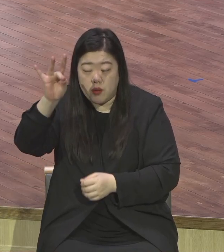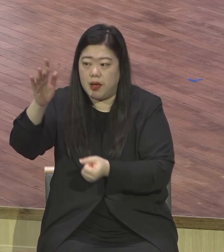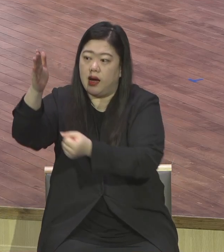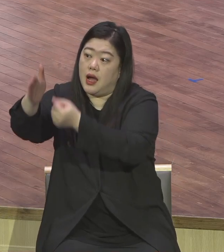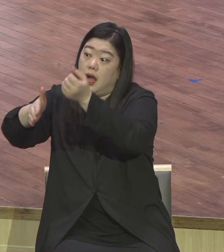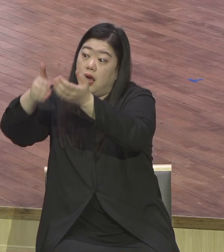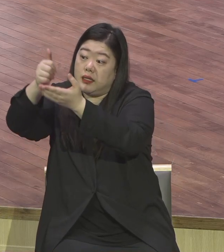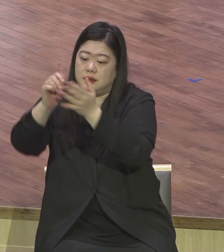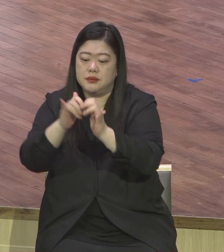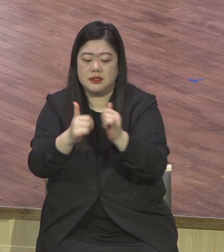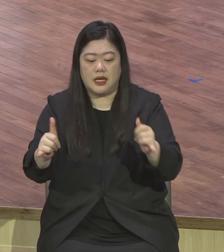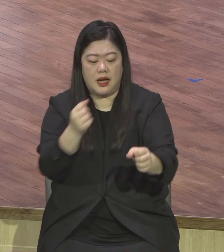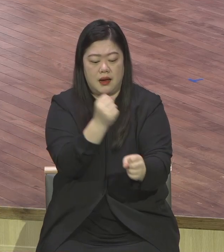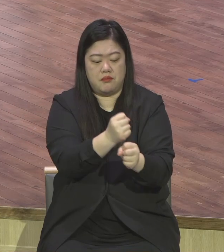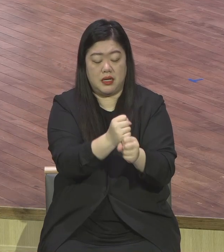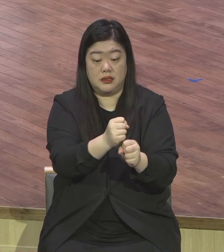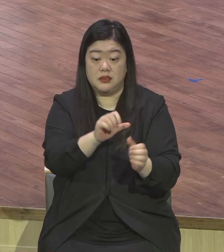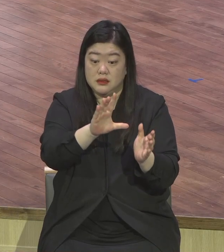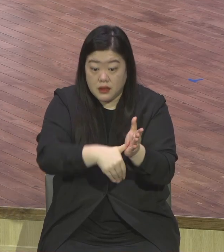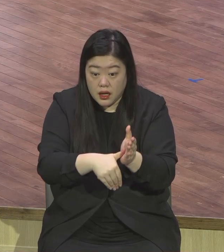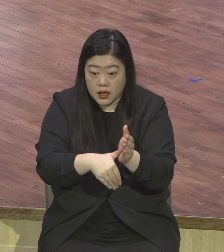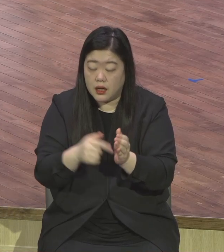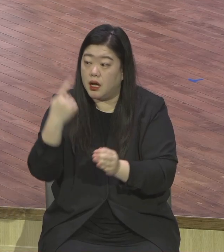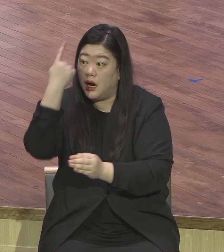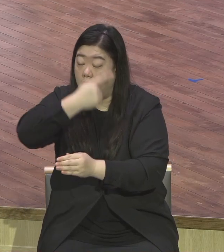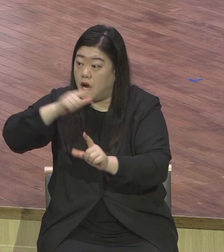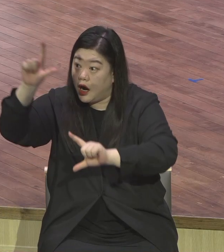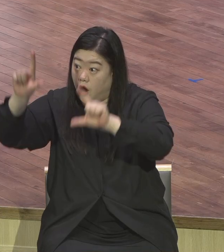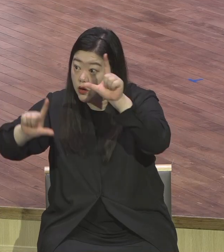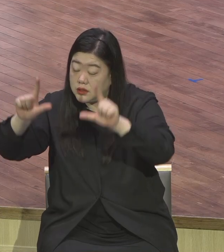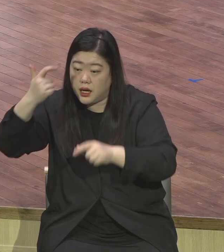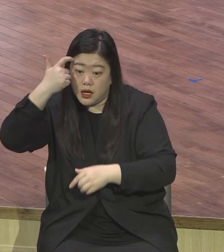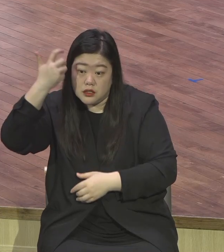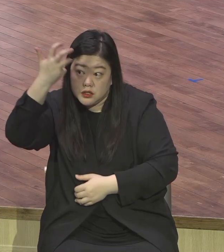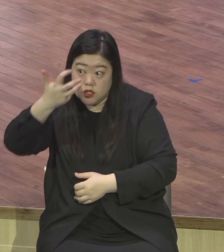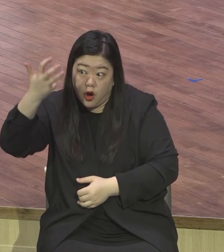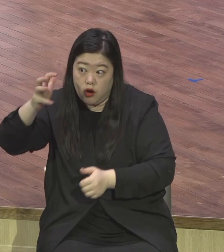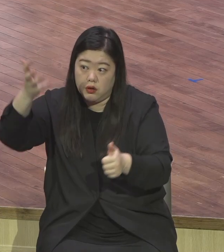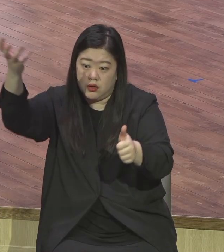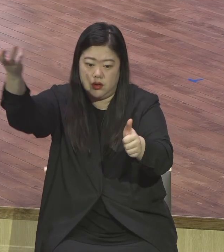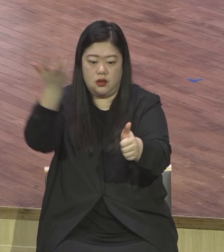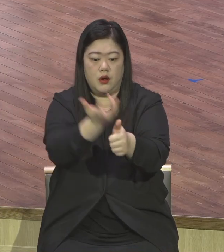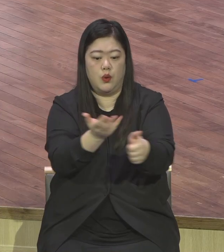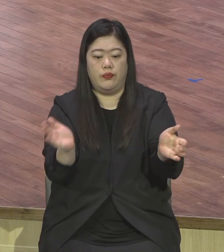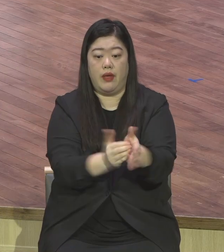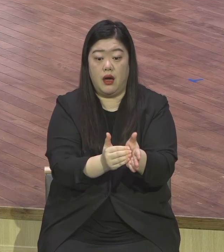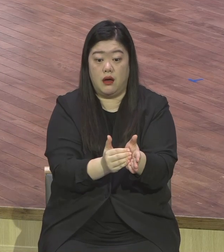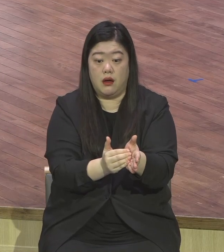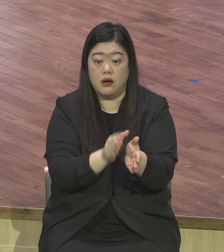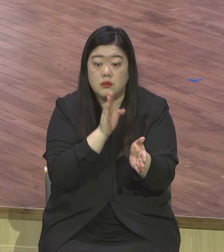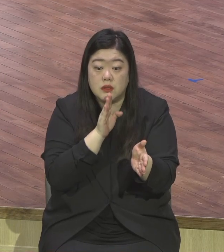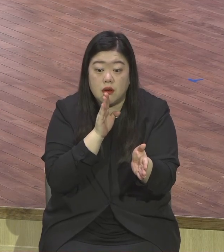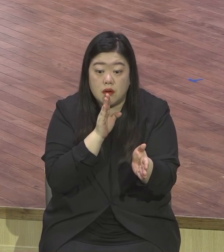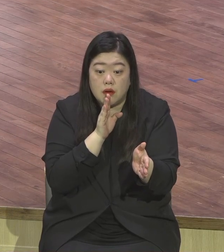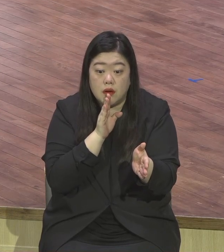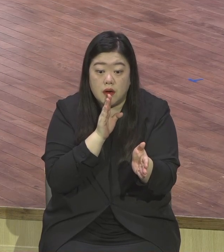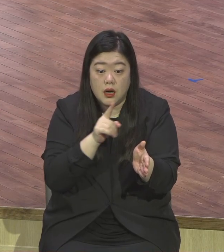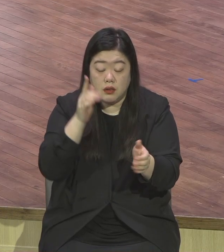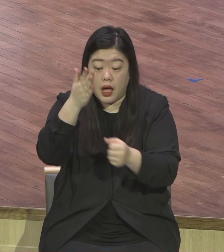만들었어요. 질문할 이유가 없어요. 하나님 그래 만들었어요. 절대로 행복하지 없어요. 하나님을 만나지 못하면 그 장치를 그래 해놨다니까